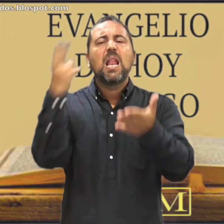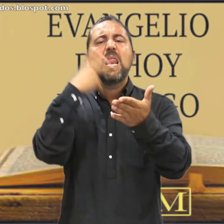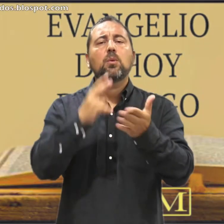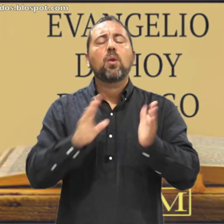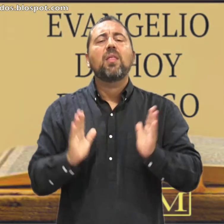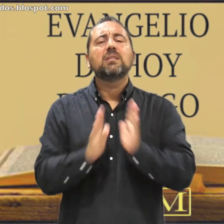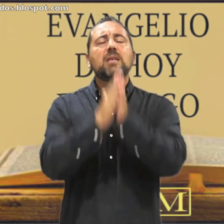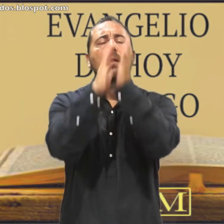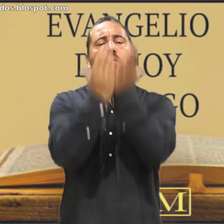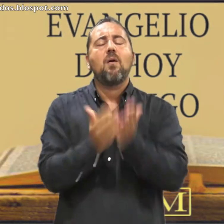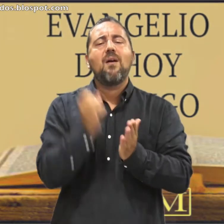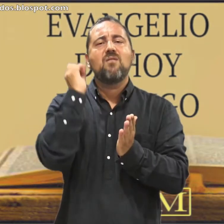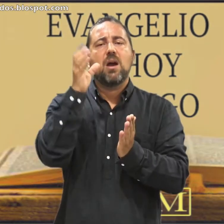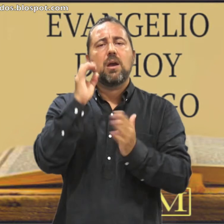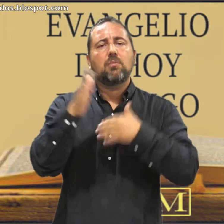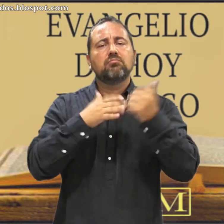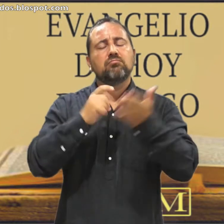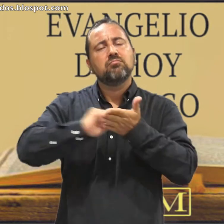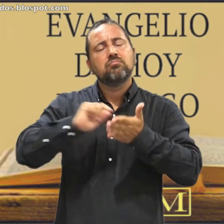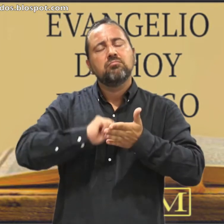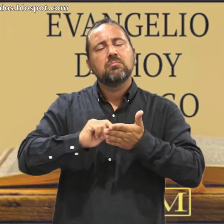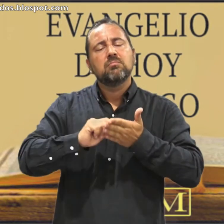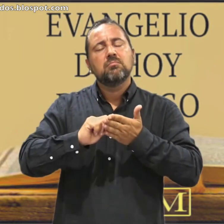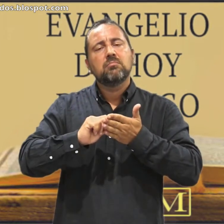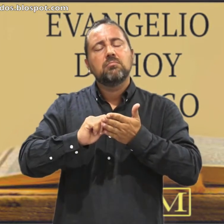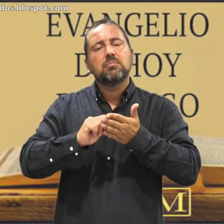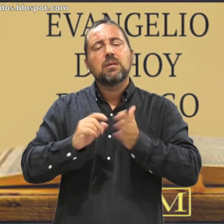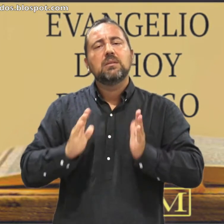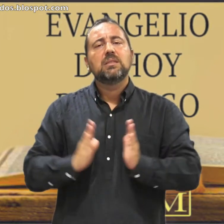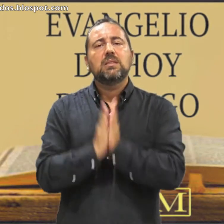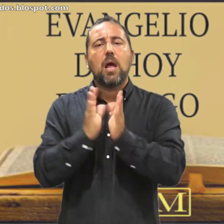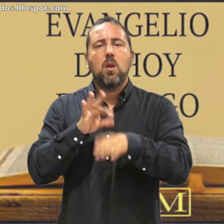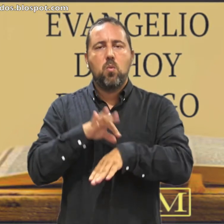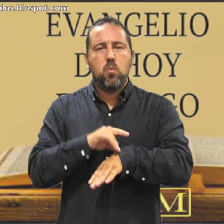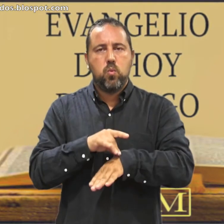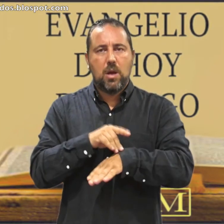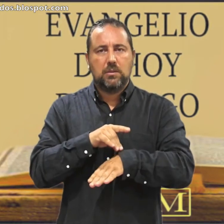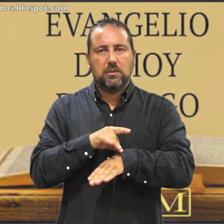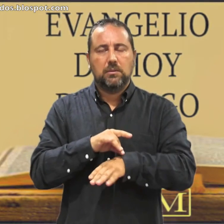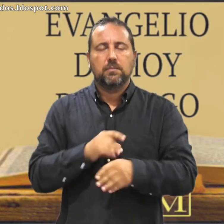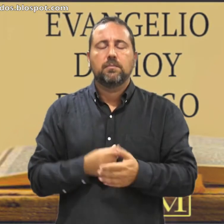Lectura del Santo Evangelio Según San Lucas